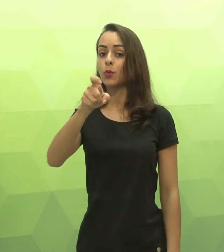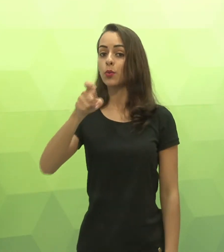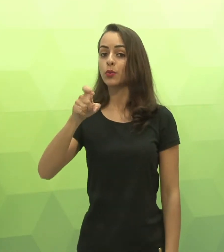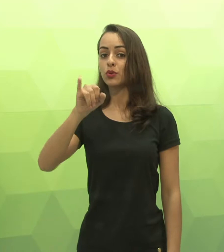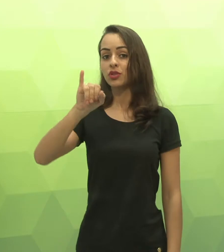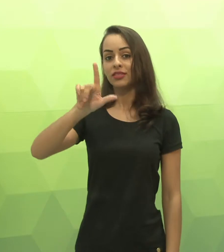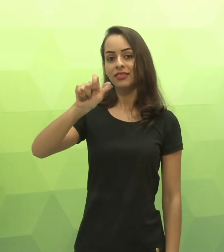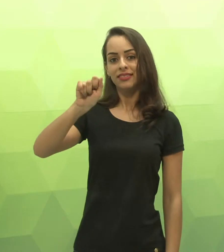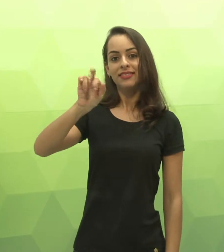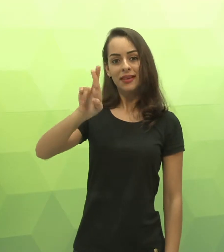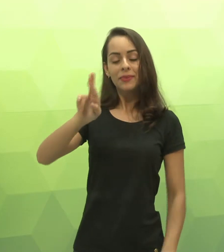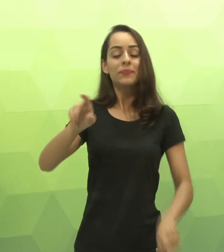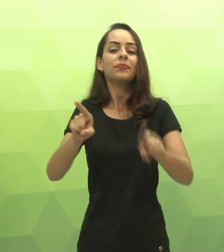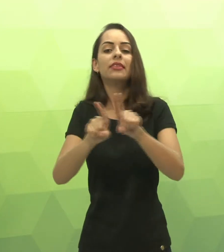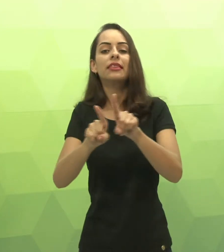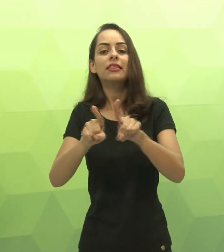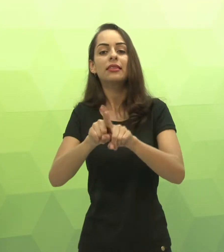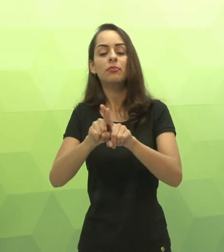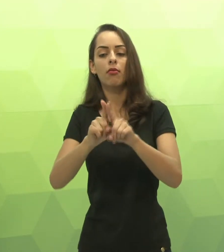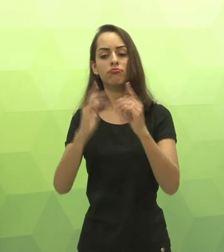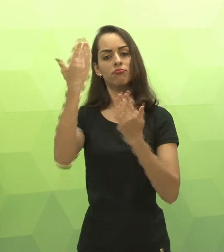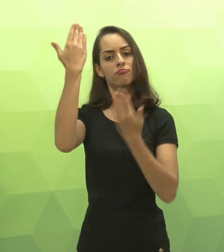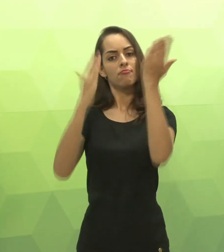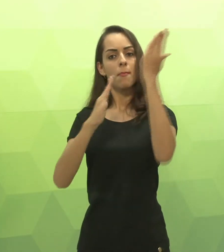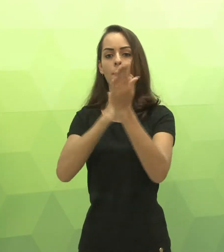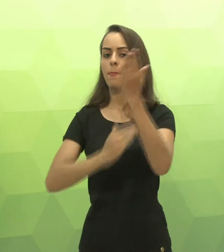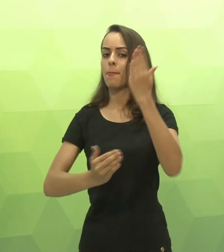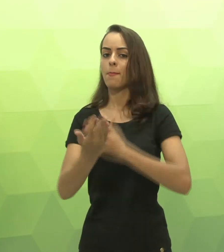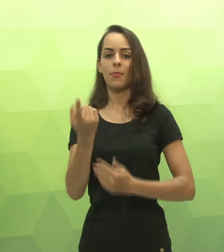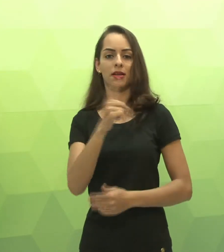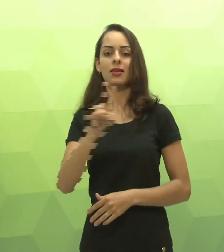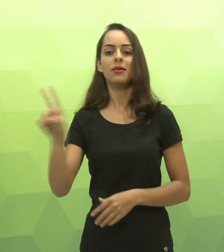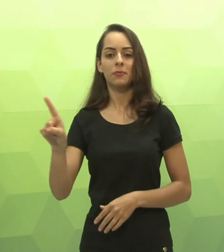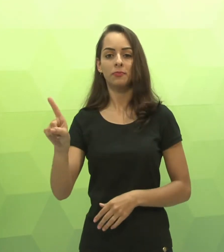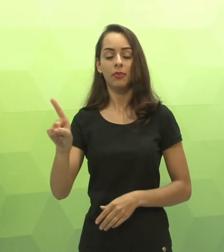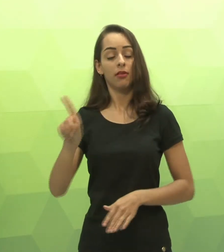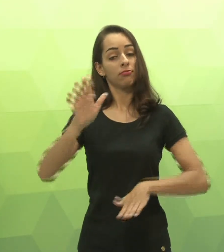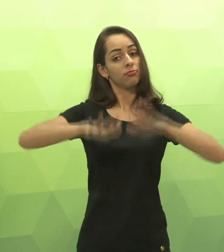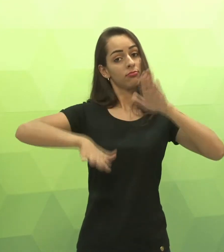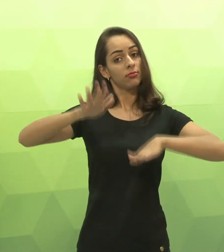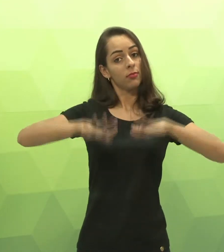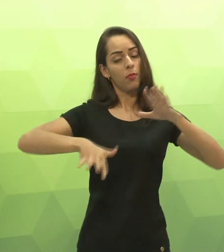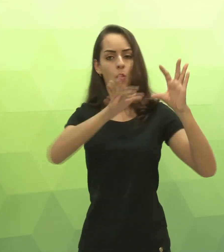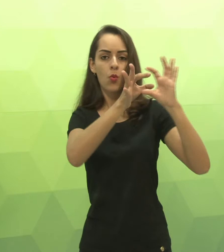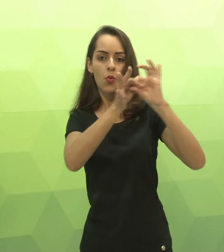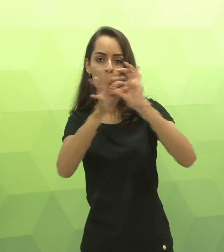o uso de marcas não manuais, associadas a cada tipo de sentença, e a depender também do contexto.